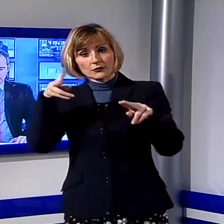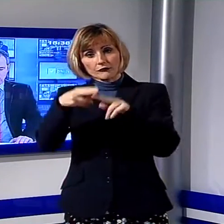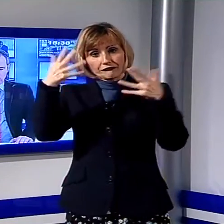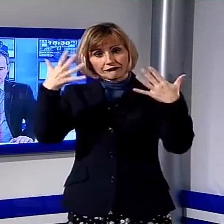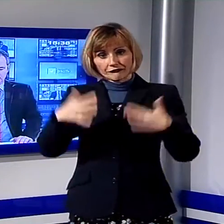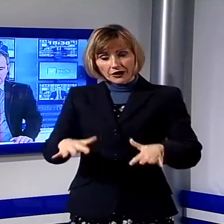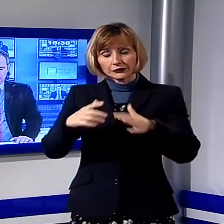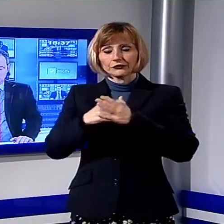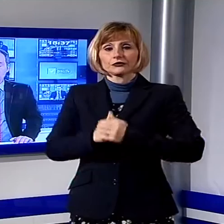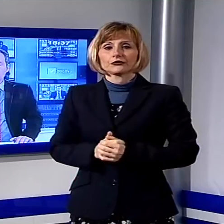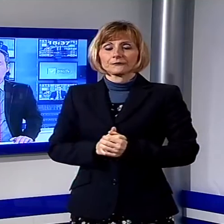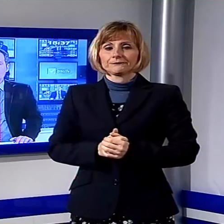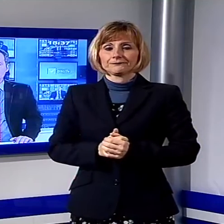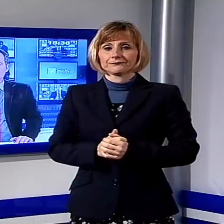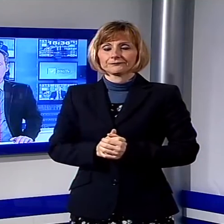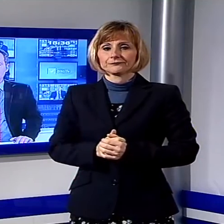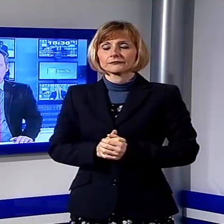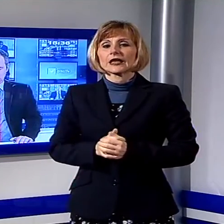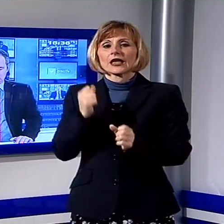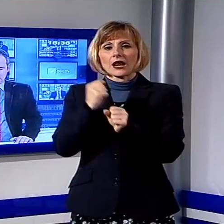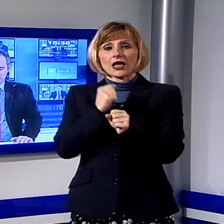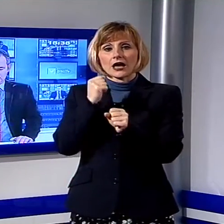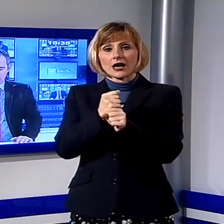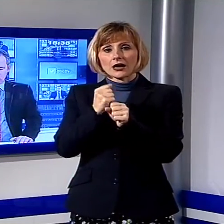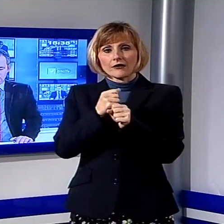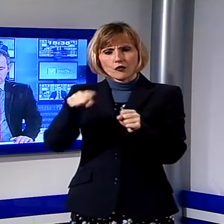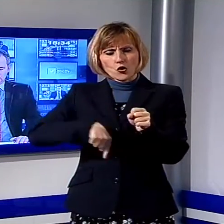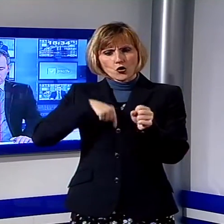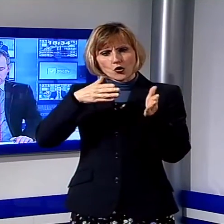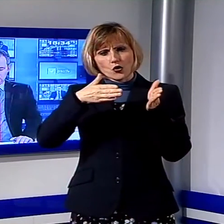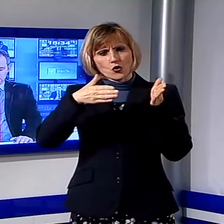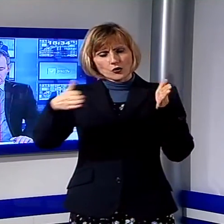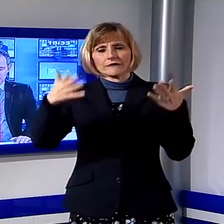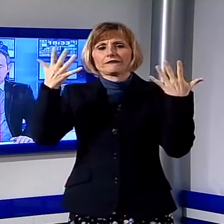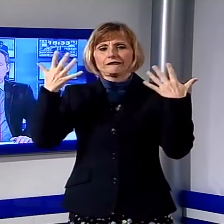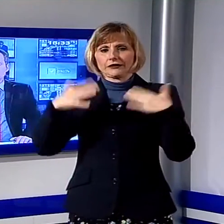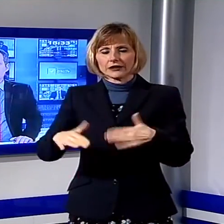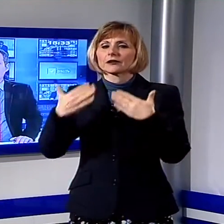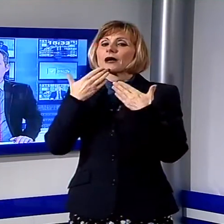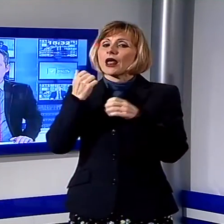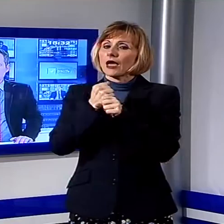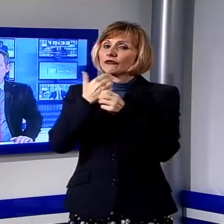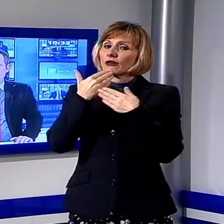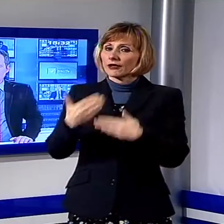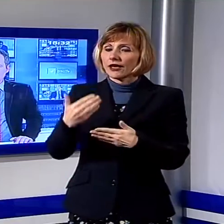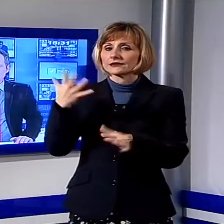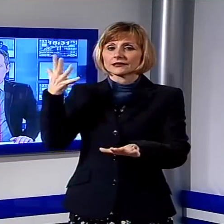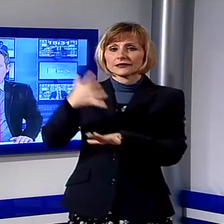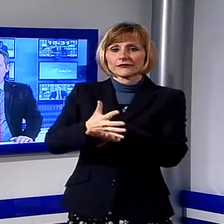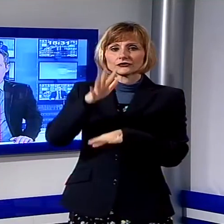urbane di Lucca al termine di una serie di lavori resi possibili sia dall'intervento della Regione Toscana che